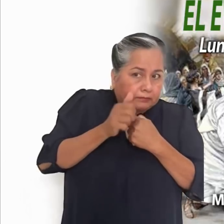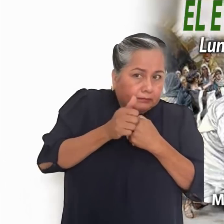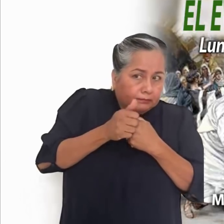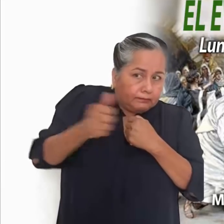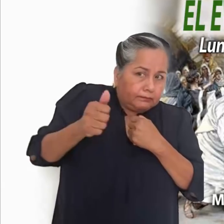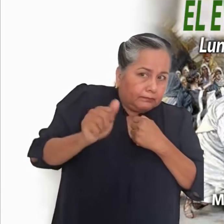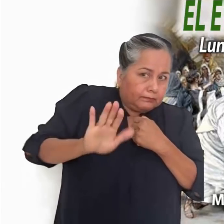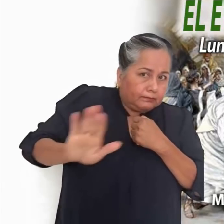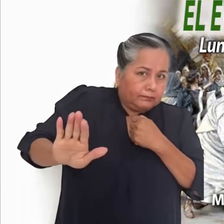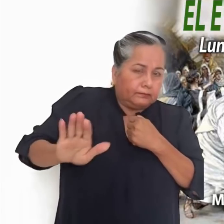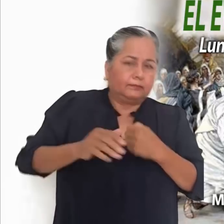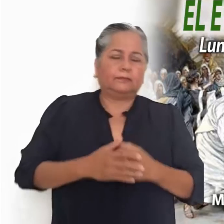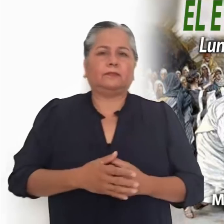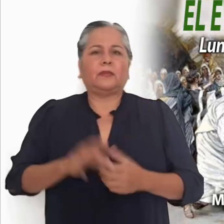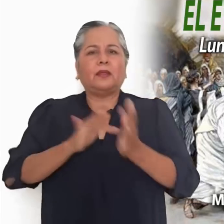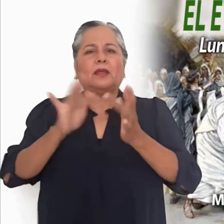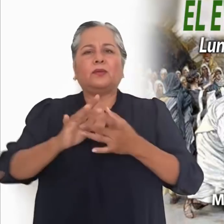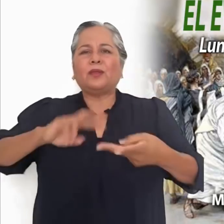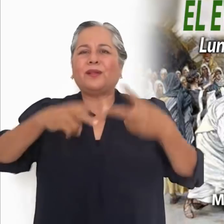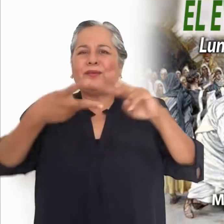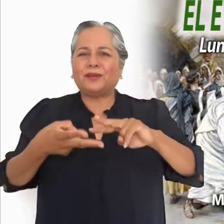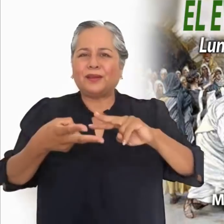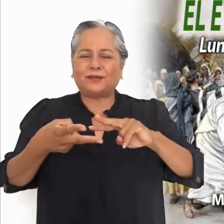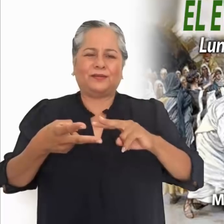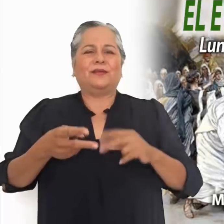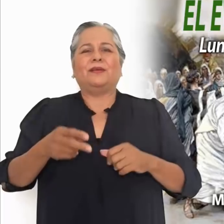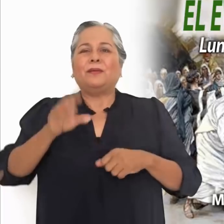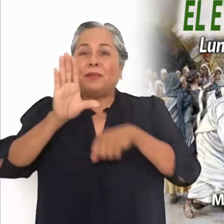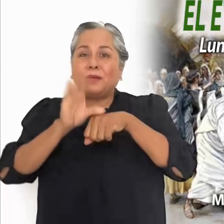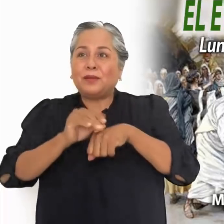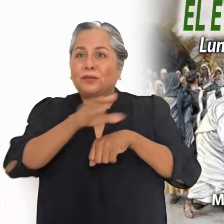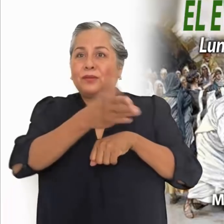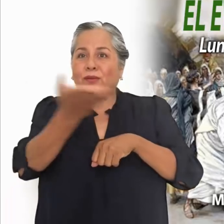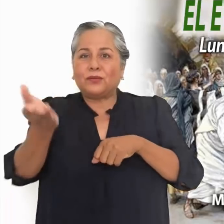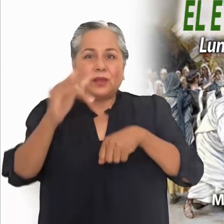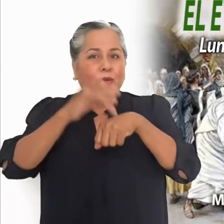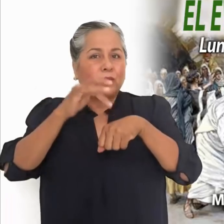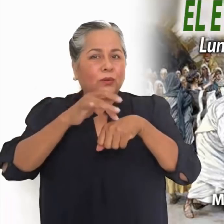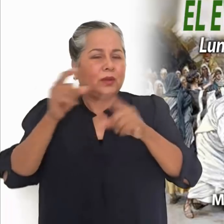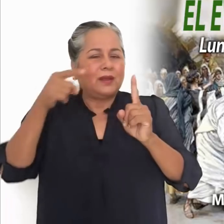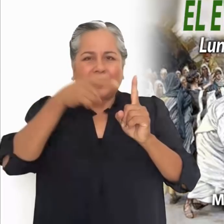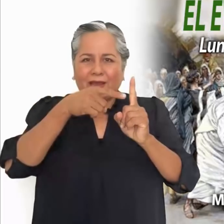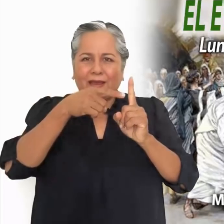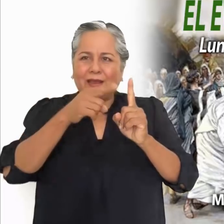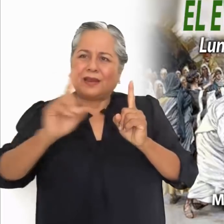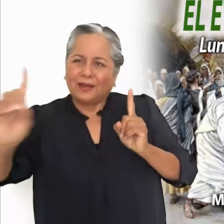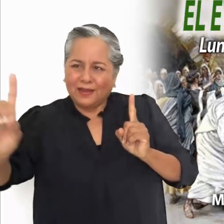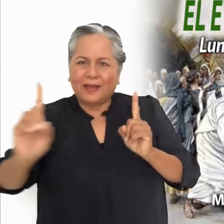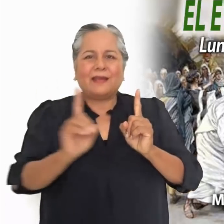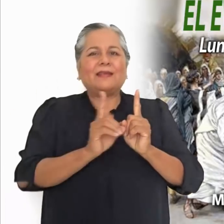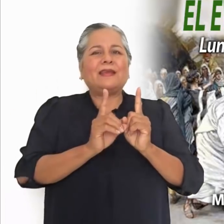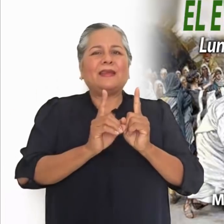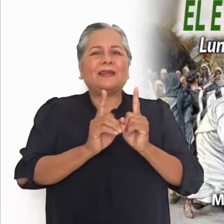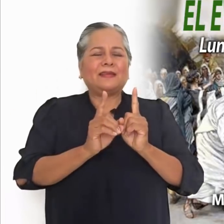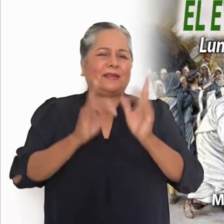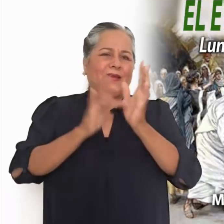Jesús, por el contrario, parece dejarse tocar, propicia el encuentro,